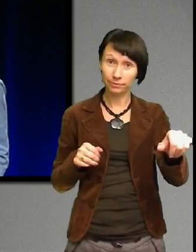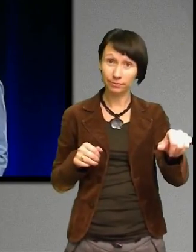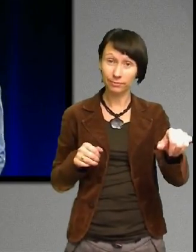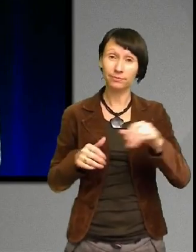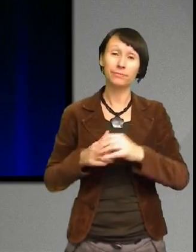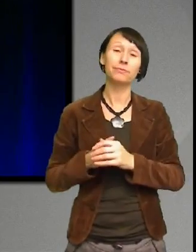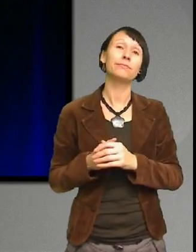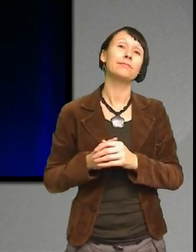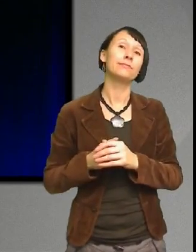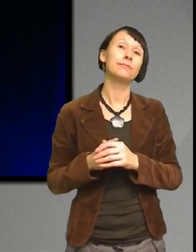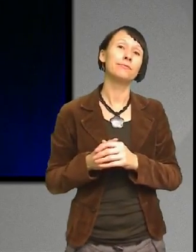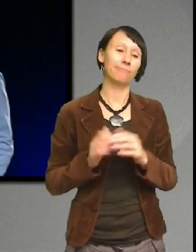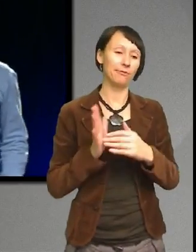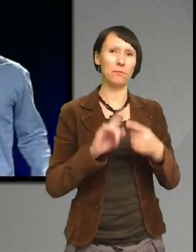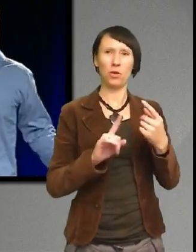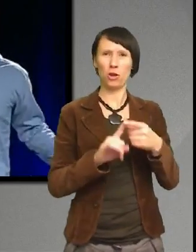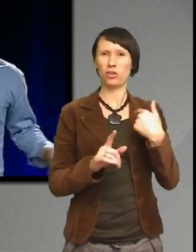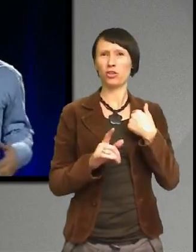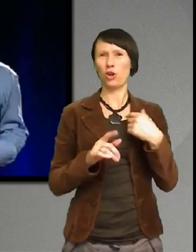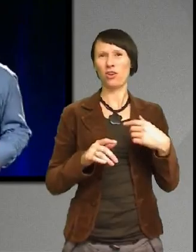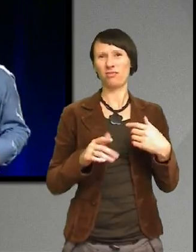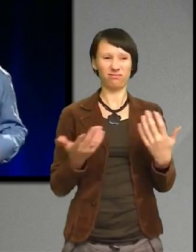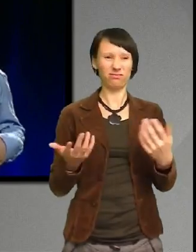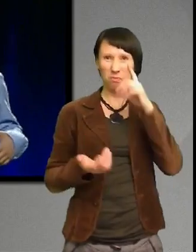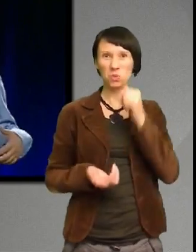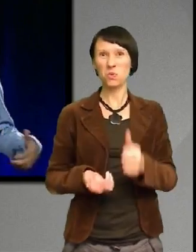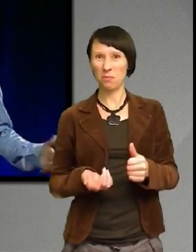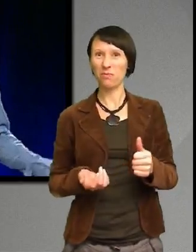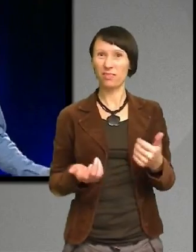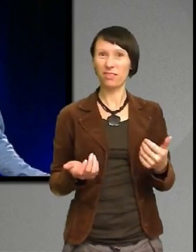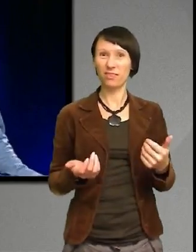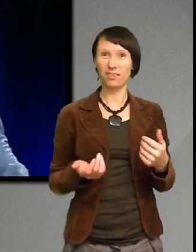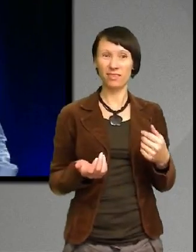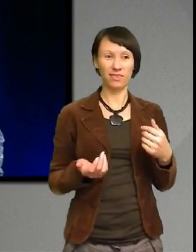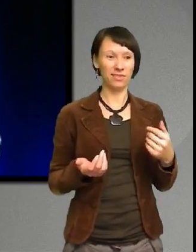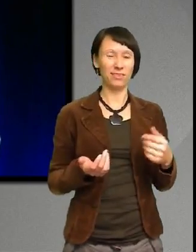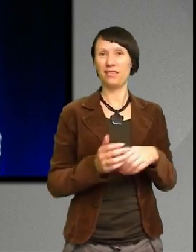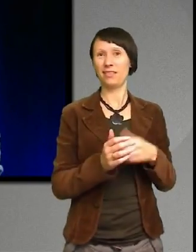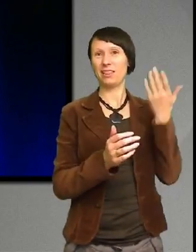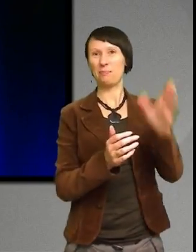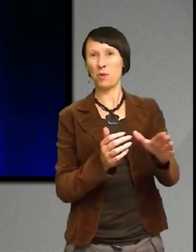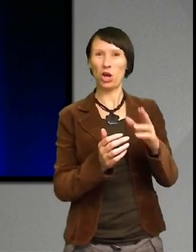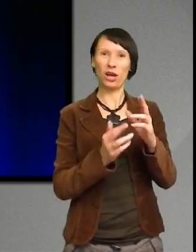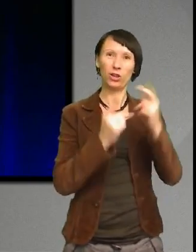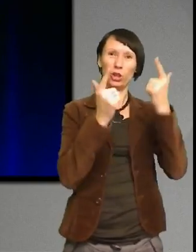Till en början var jag väldigt bortskämd av mig. När man kommer till ett nytt land där det är ganska varmt, där det är dålig klimat,